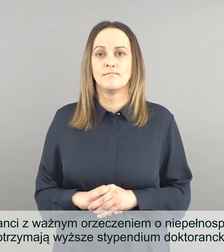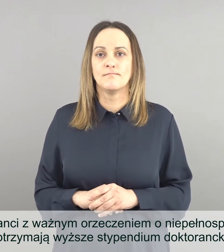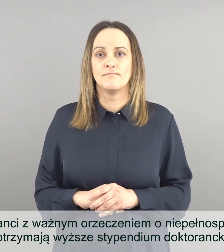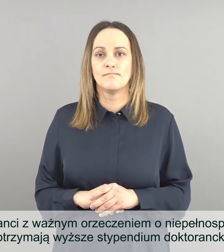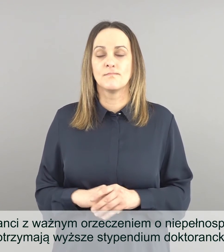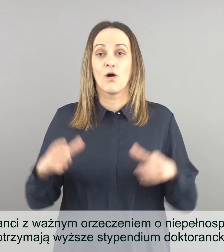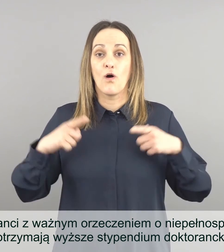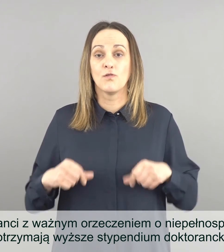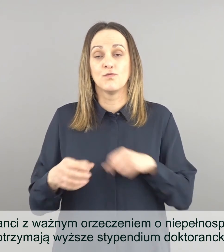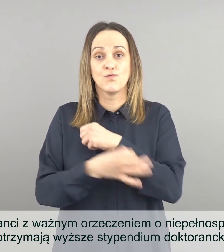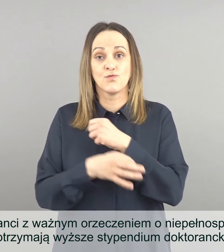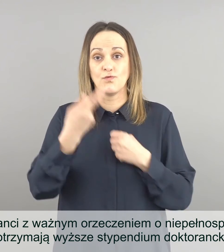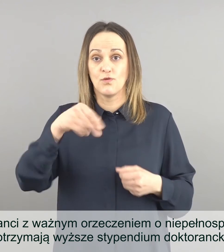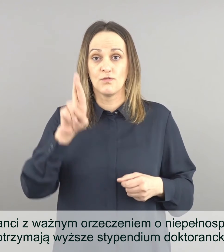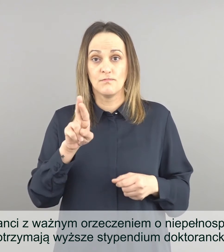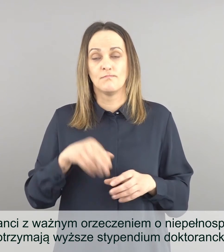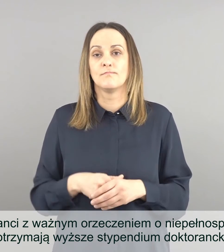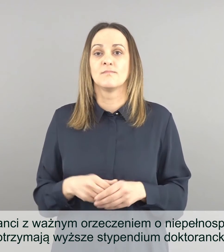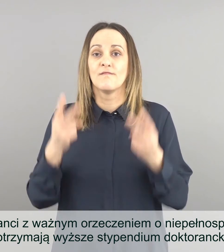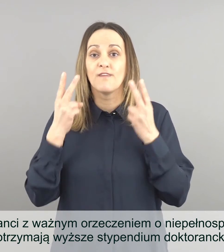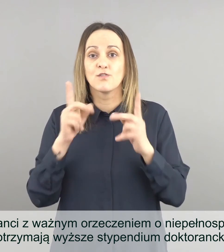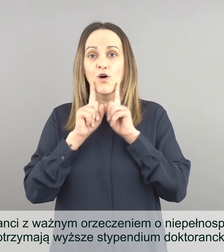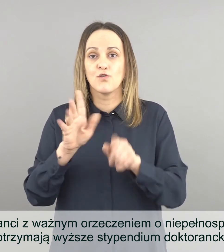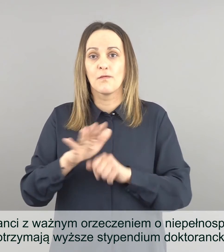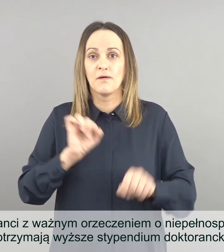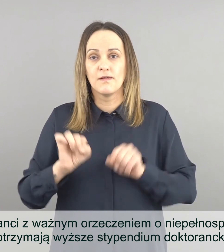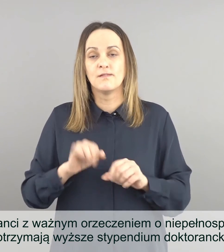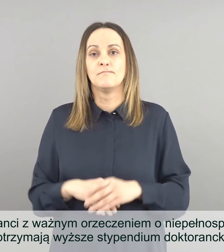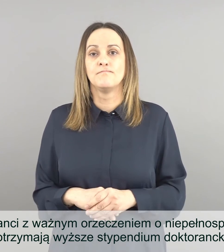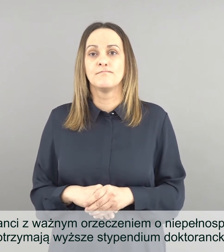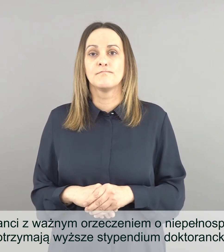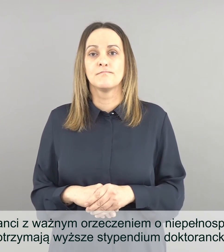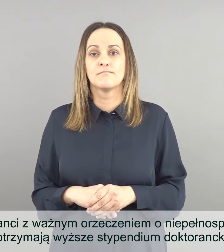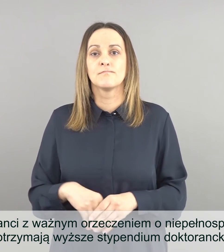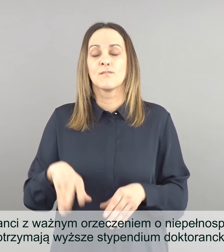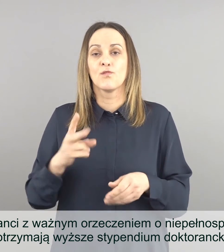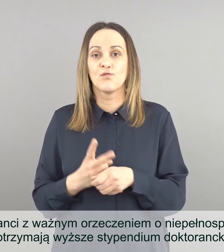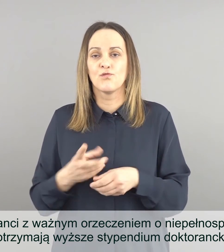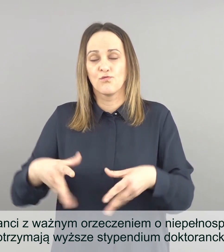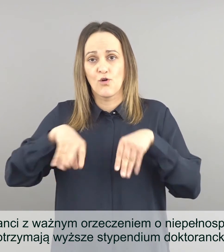Doktoranci z ważnym orzeczeniem o niepełnosprawności otrzymają wyższe stypendium doktoranckie.